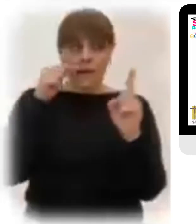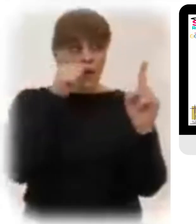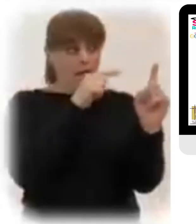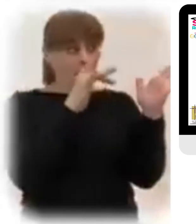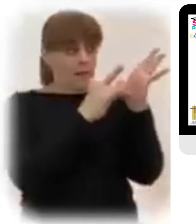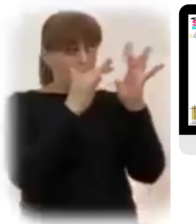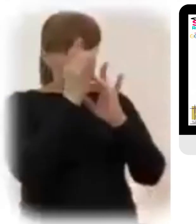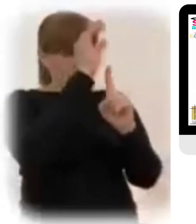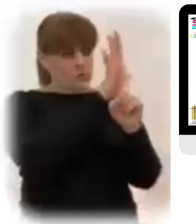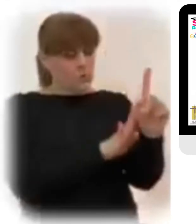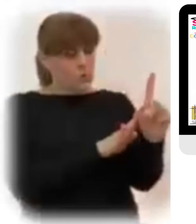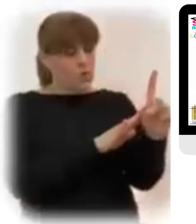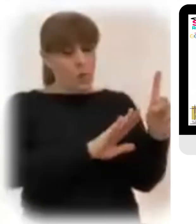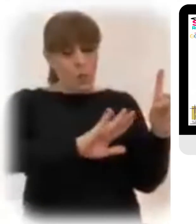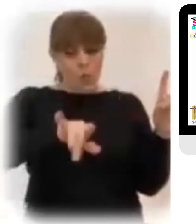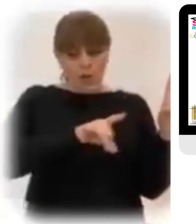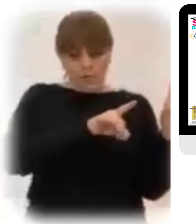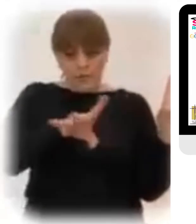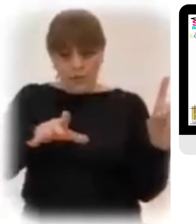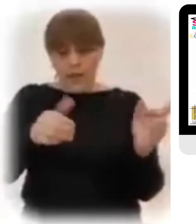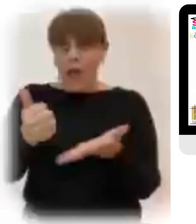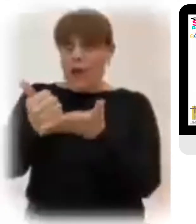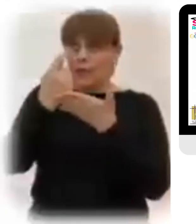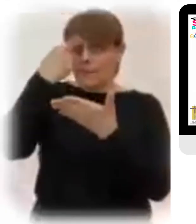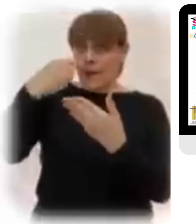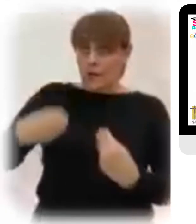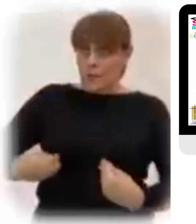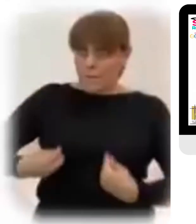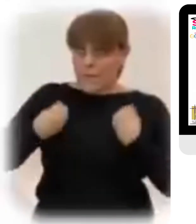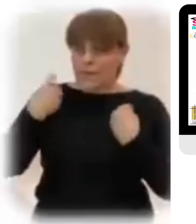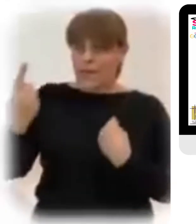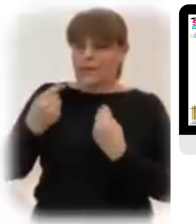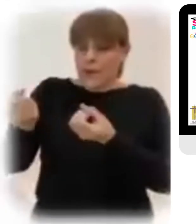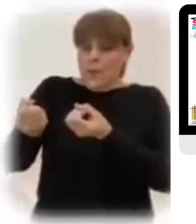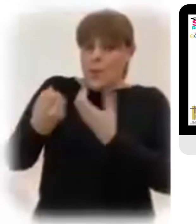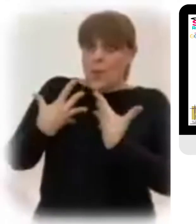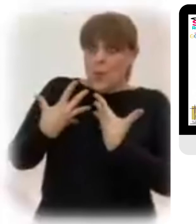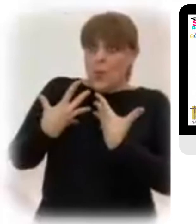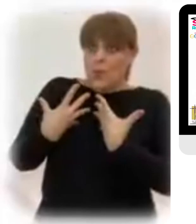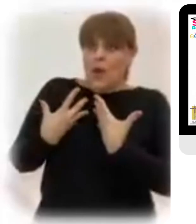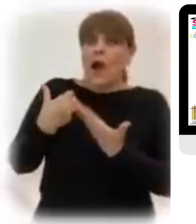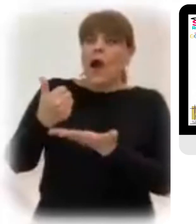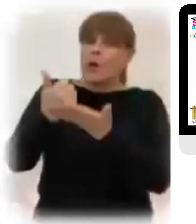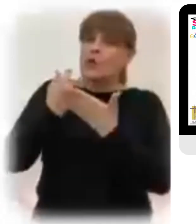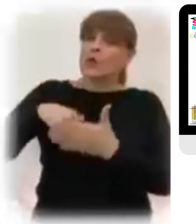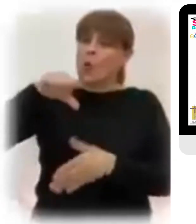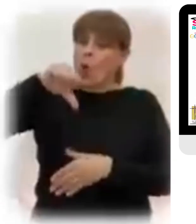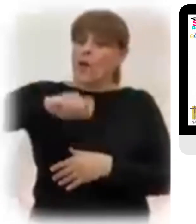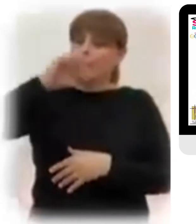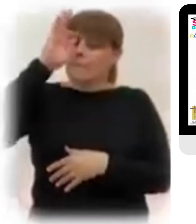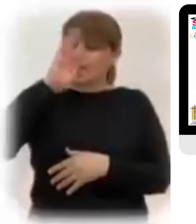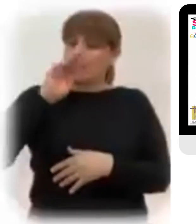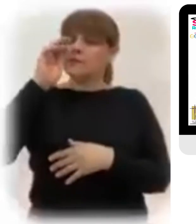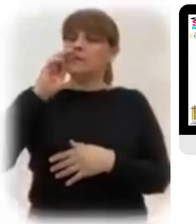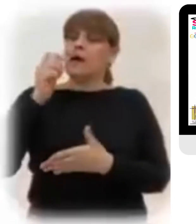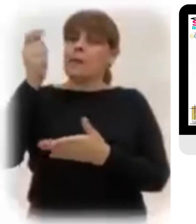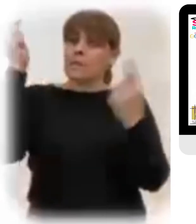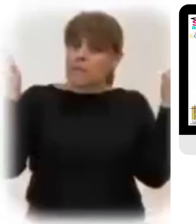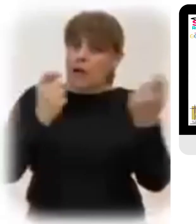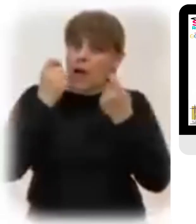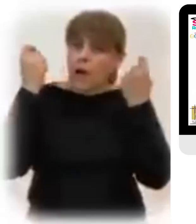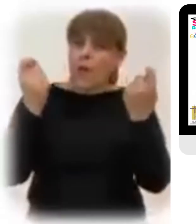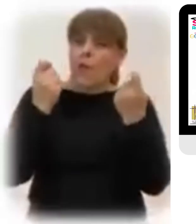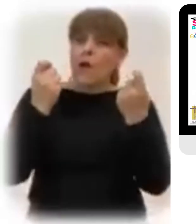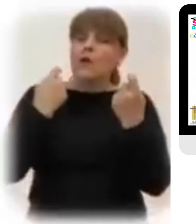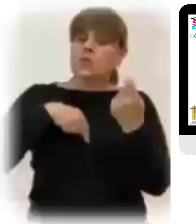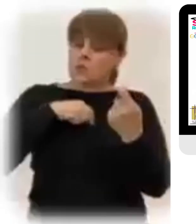Dios nuestro Que por medio de tu Hijo Venciste a la muerte Y nos has abierto las puertas de la vida eterna Conceda a